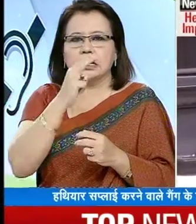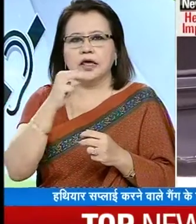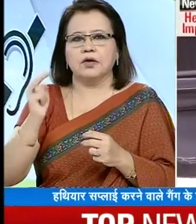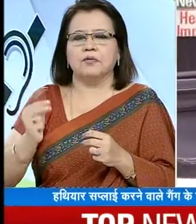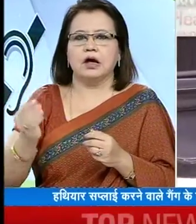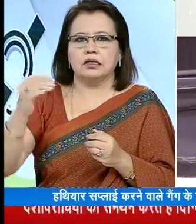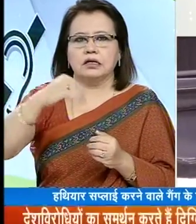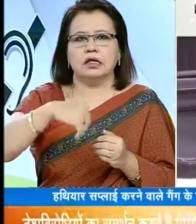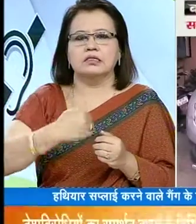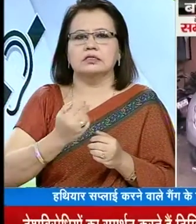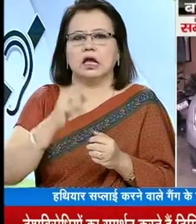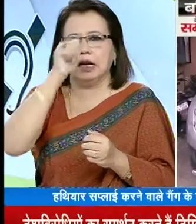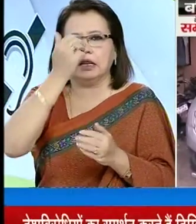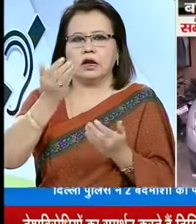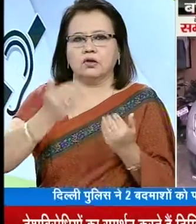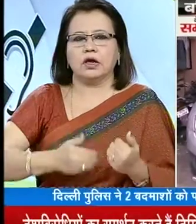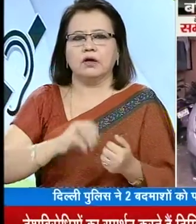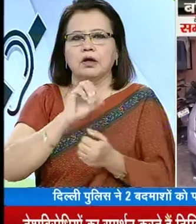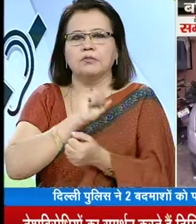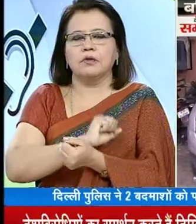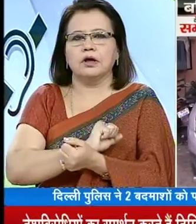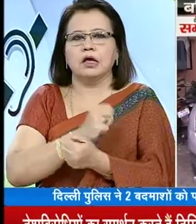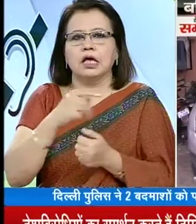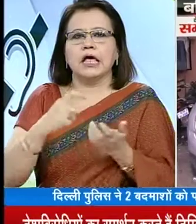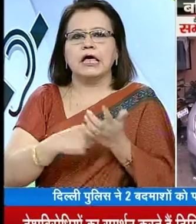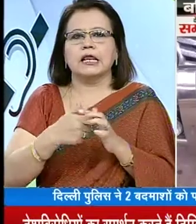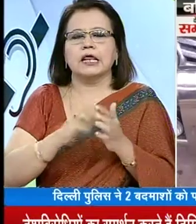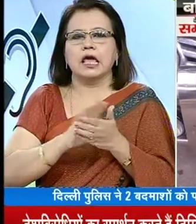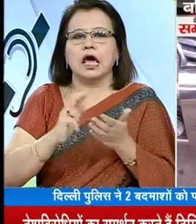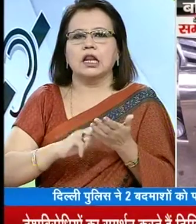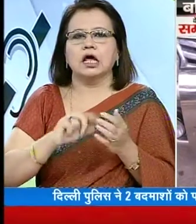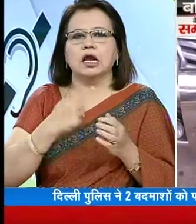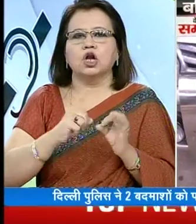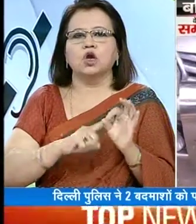रास्ते भारत में लाई गए थे पकड़े के बदमाशों का नाम रहान और कुर्बान बताय जा रहा है